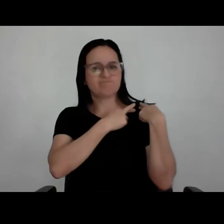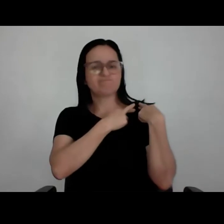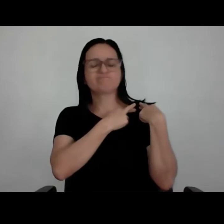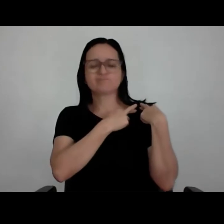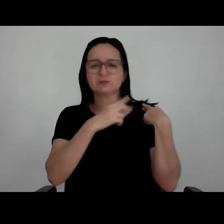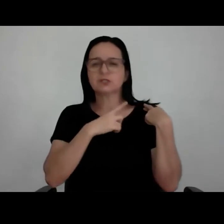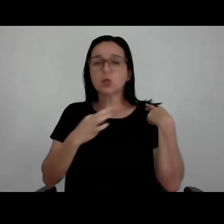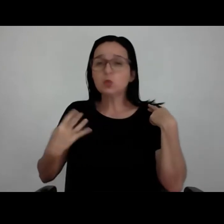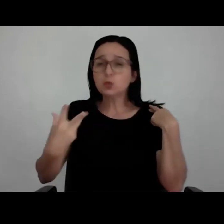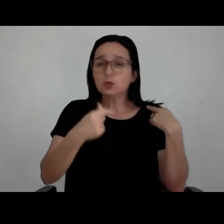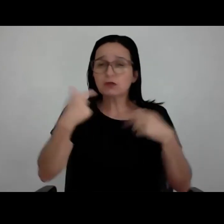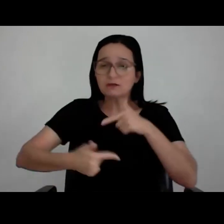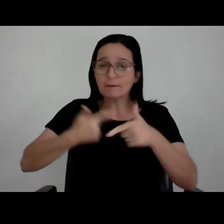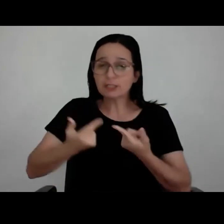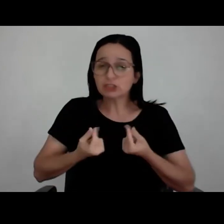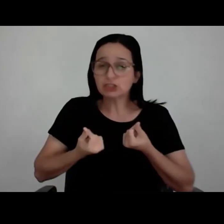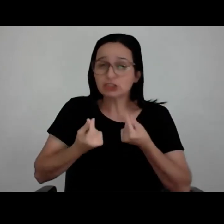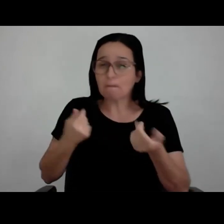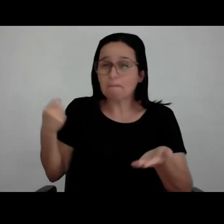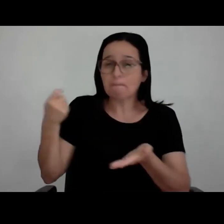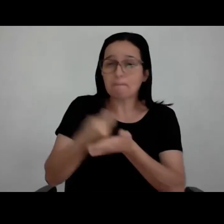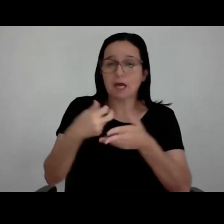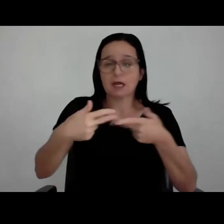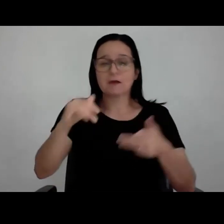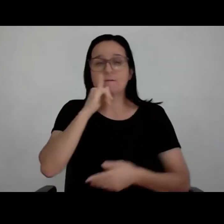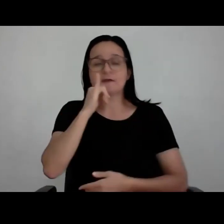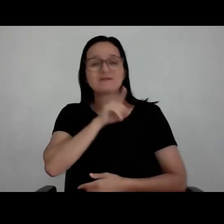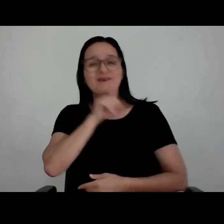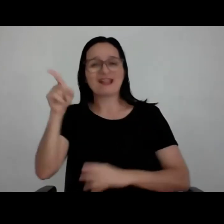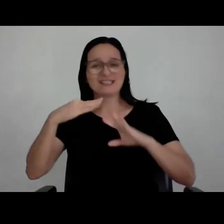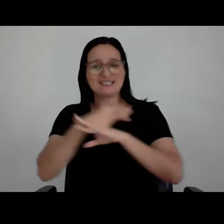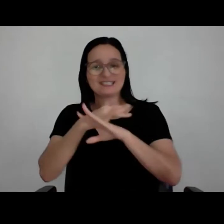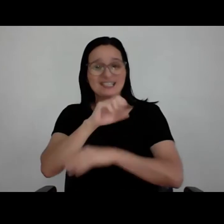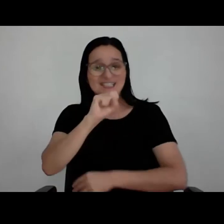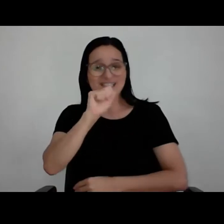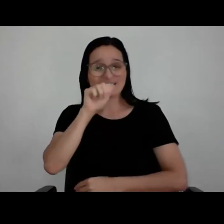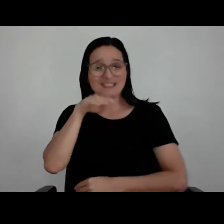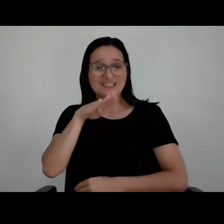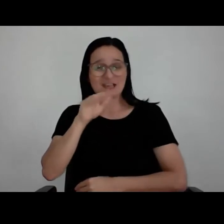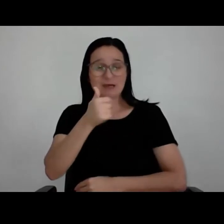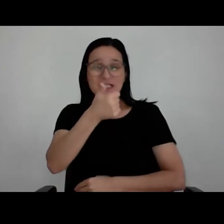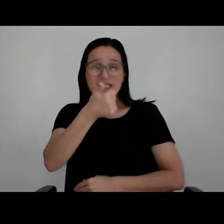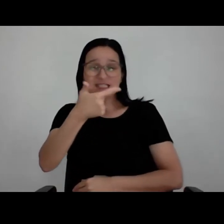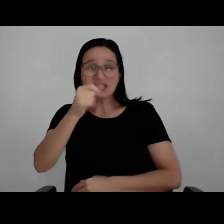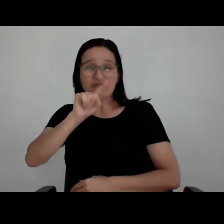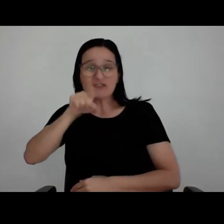a gente faz custa muito dinheiro. Se você pegar a cidade do Samba, custou 120 milhões de reais. O Bioparque do Rio de Janeiro, que a gente entregou agora aqui,